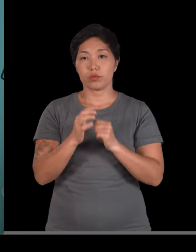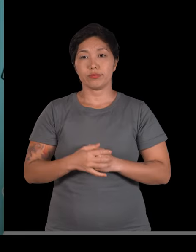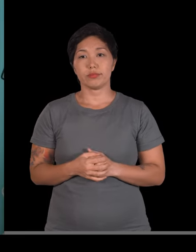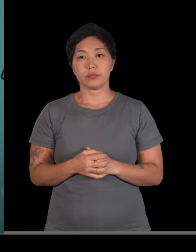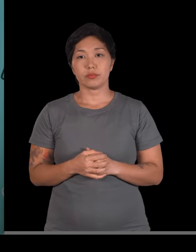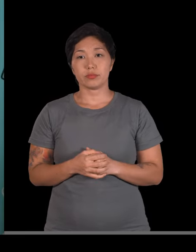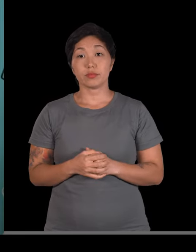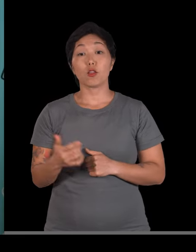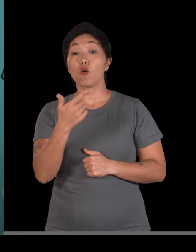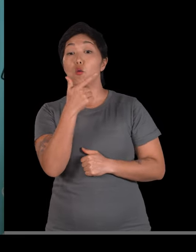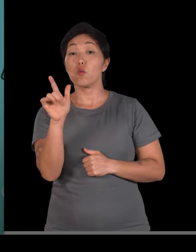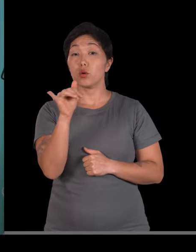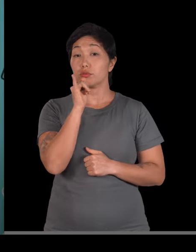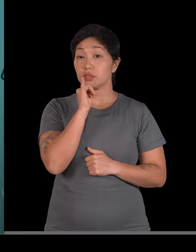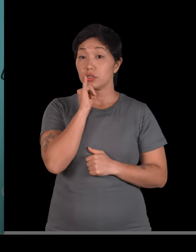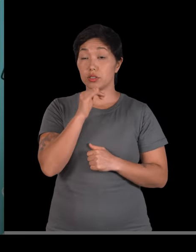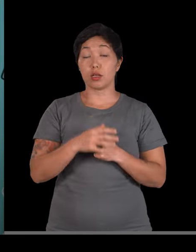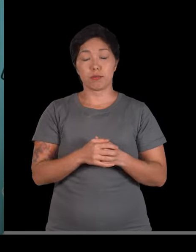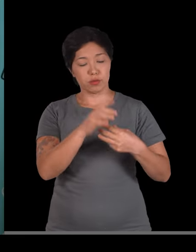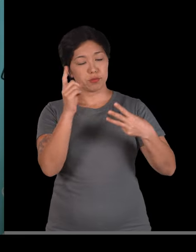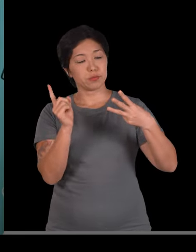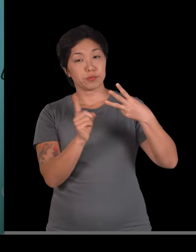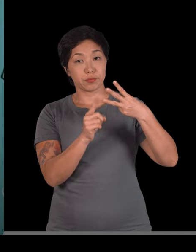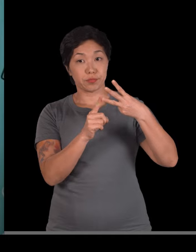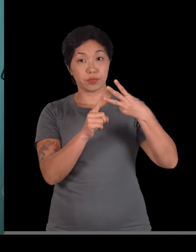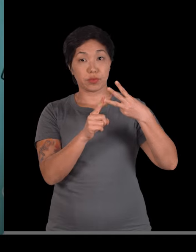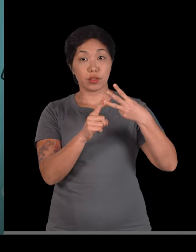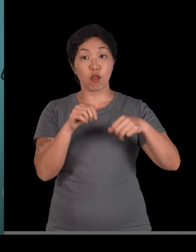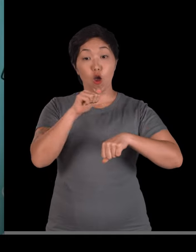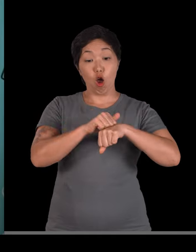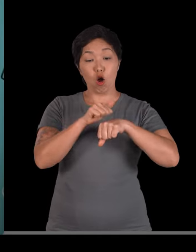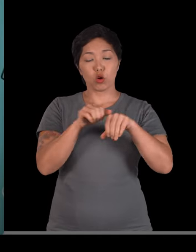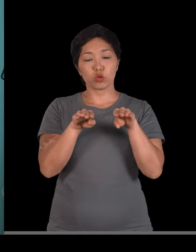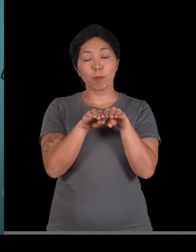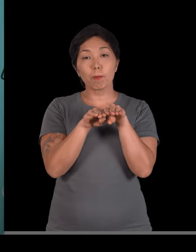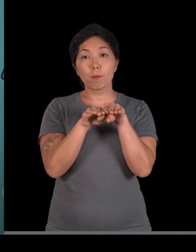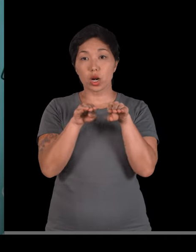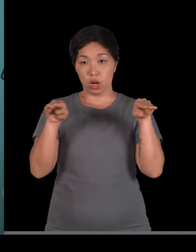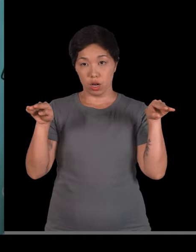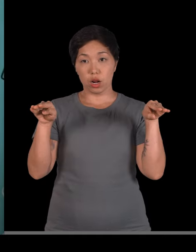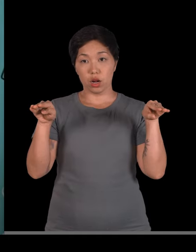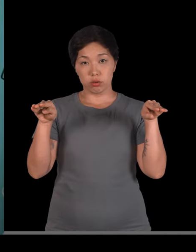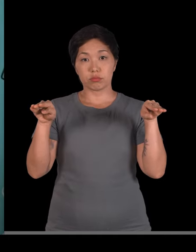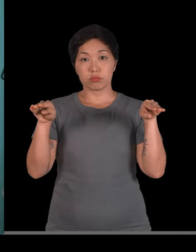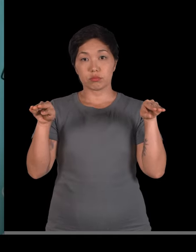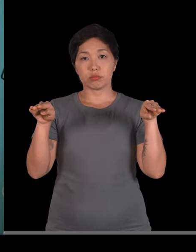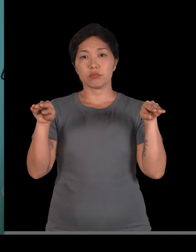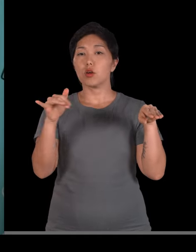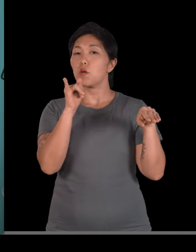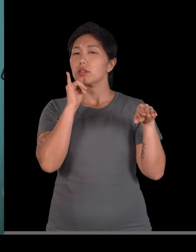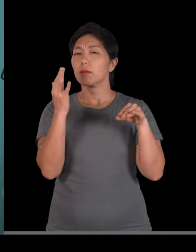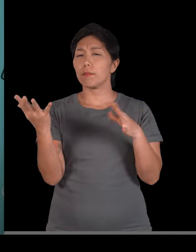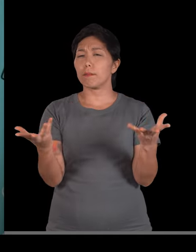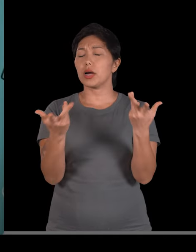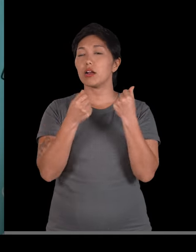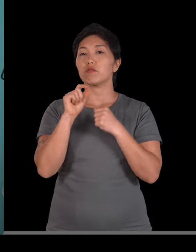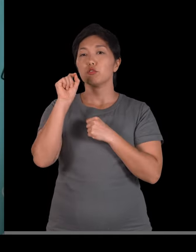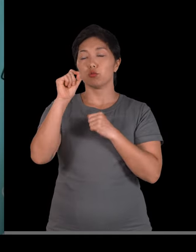tem. O outro que eu falei são os ossos planos ou laminares. Um exemplo assim maravilhoso são os ossos do crânio.